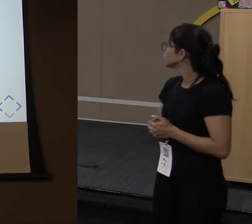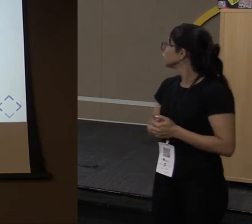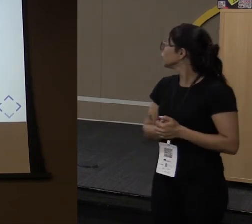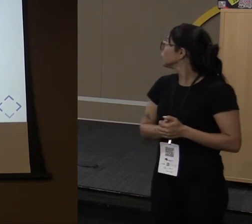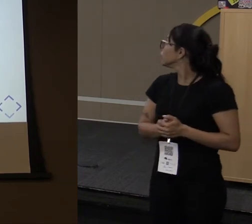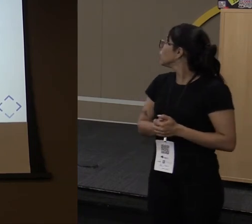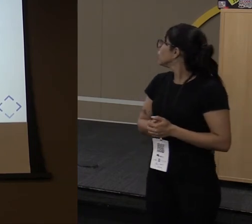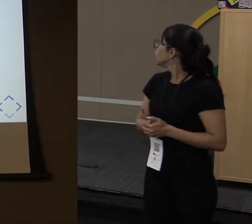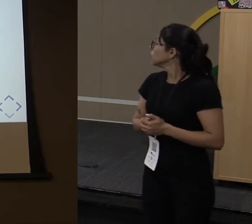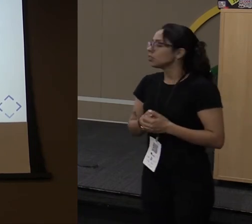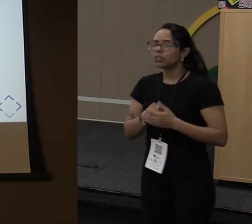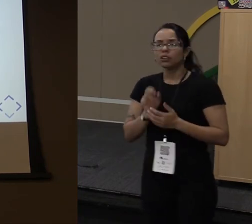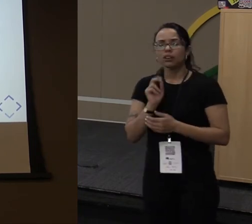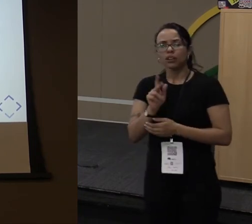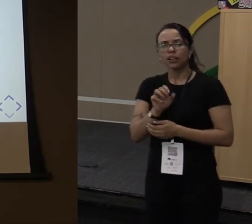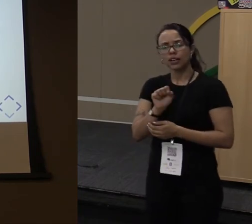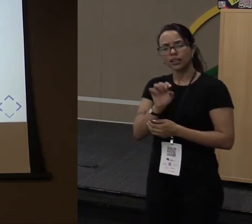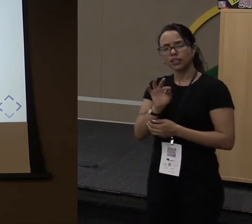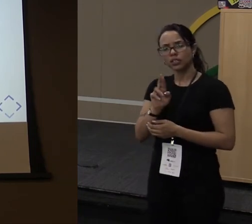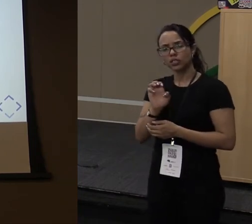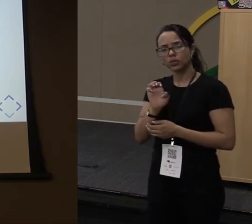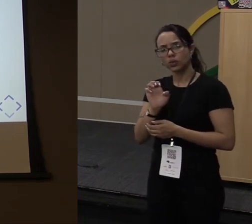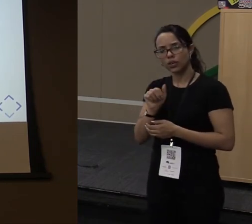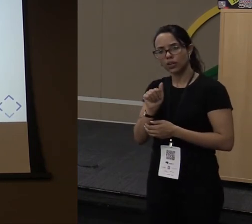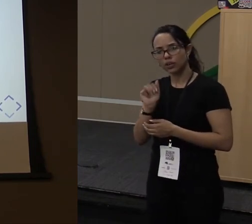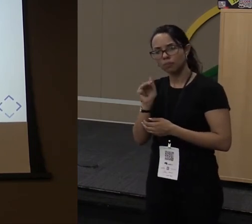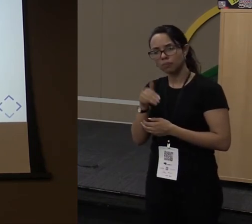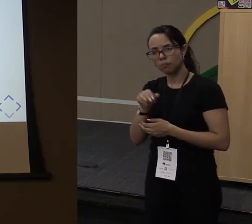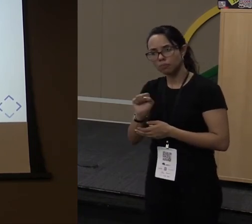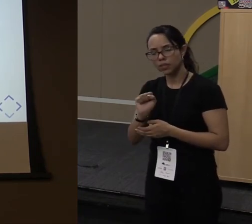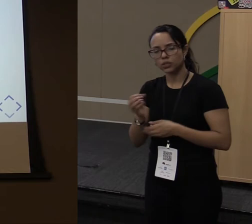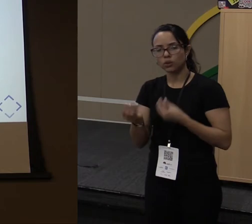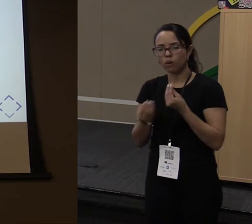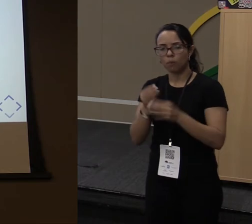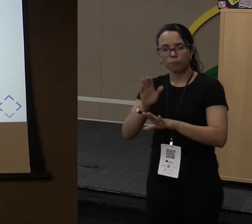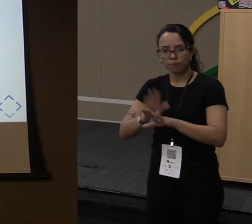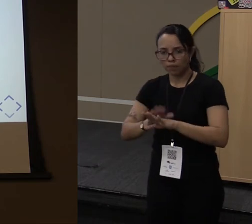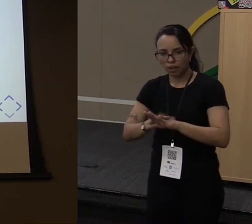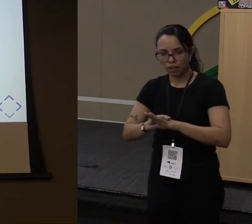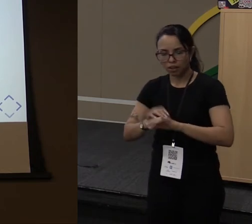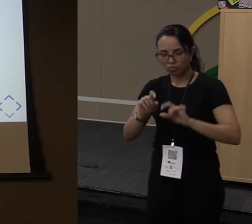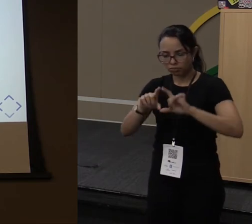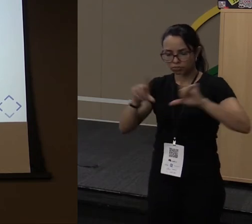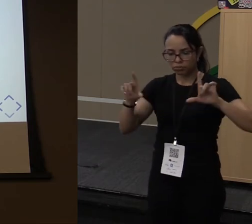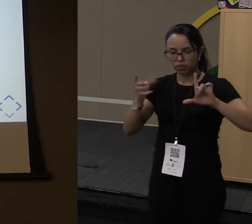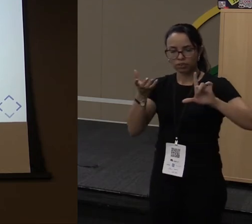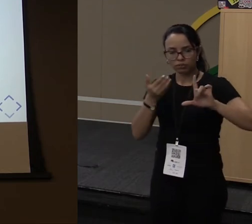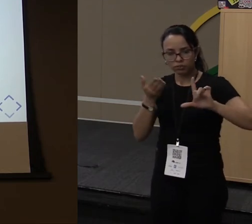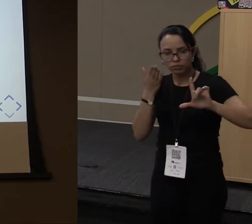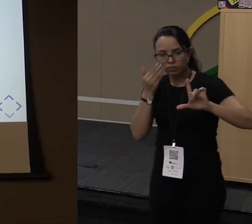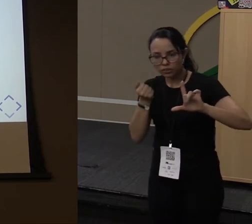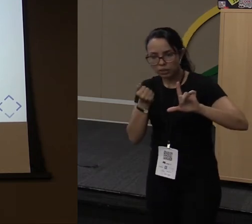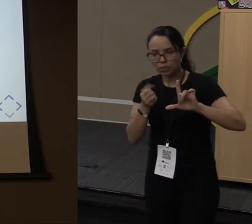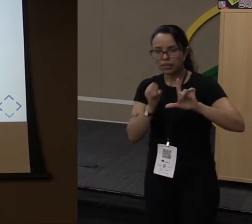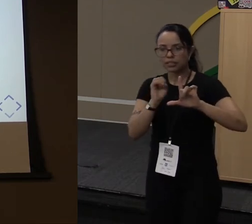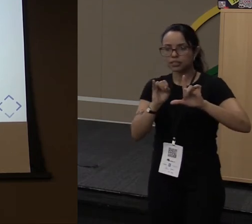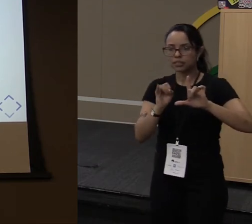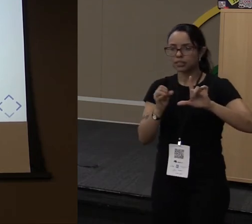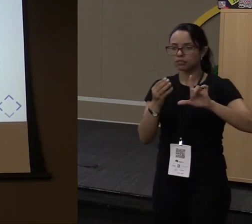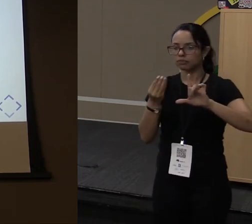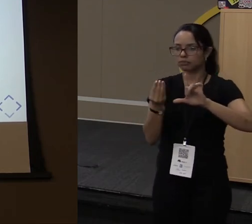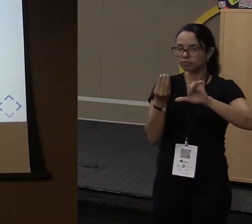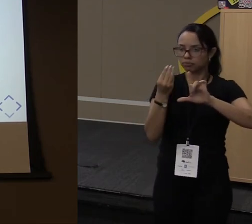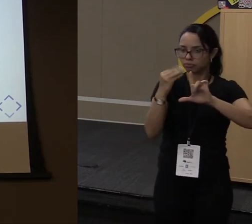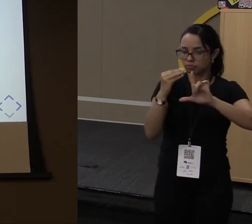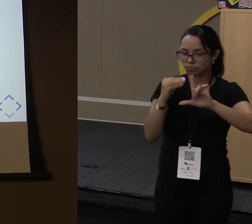E com o stream, como é que a gente faria? Eu quero verificar se qualquer valor naquela lista tem o meu nome. Ou qualquer outra palavra.